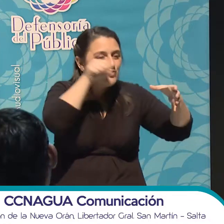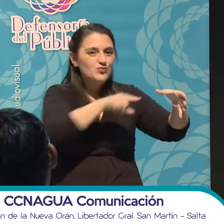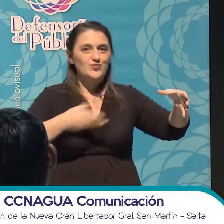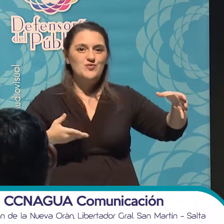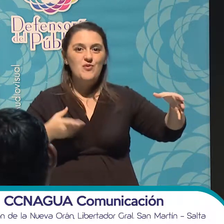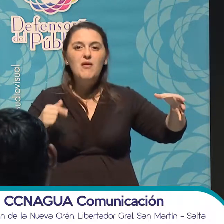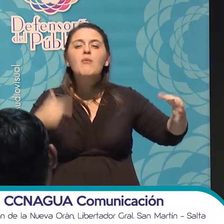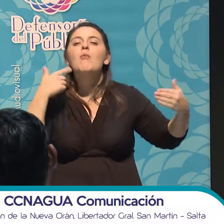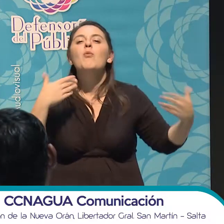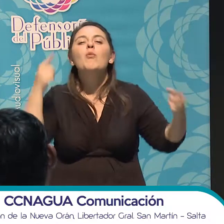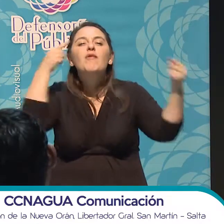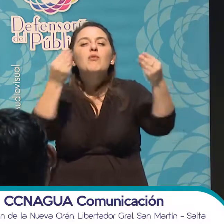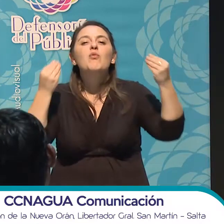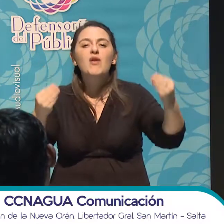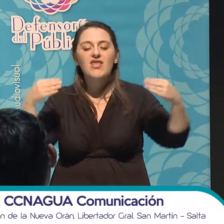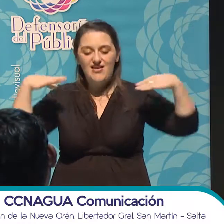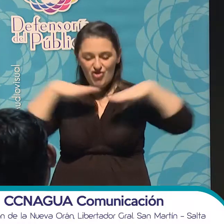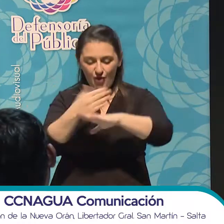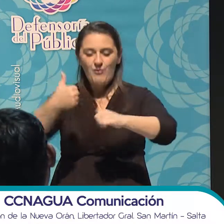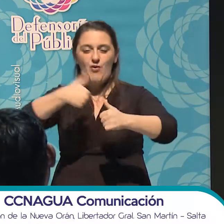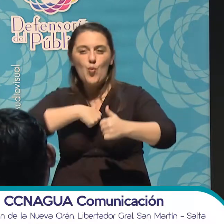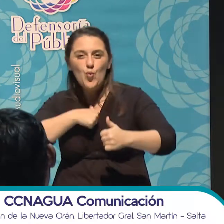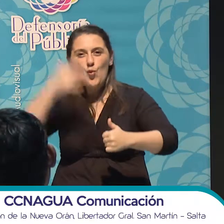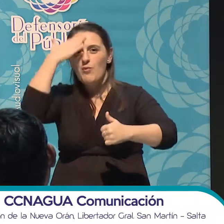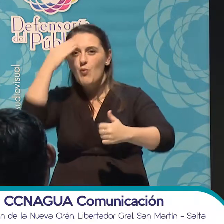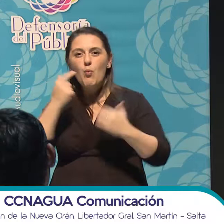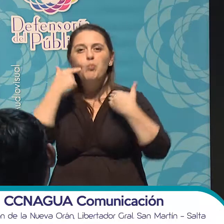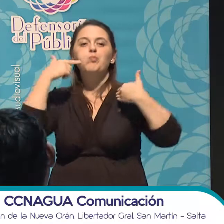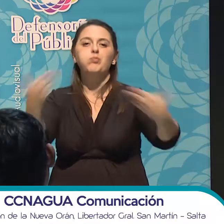de visibilizar nuestra identidad, nuestra cultura, nuestro idioma.